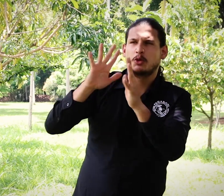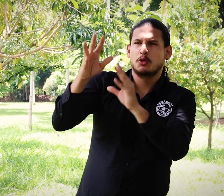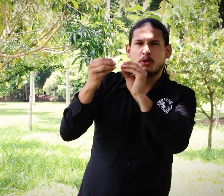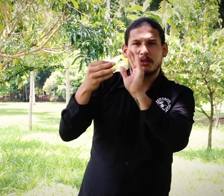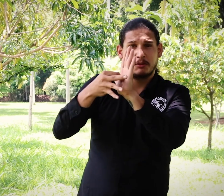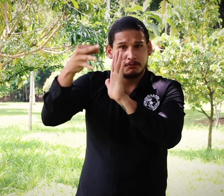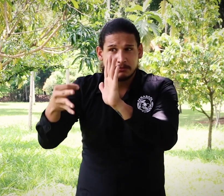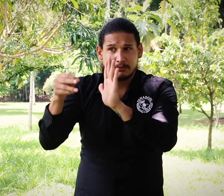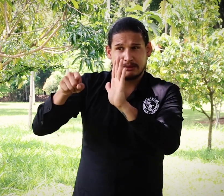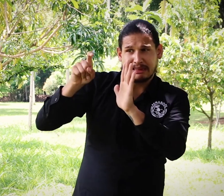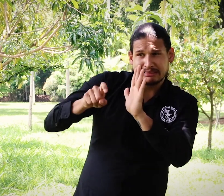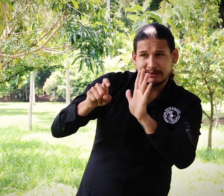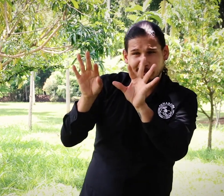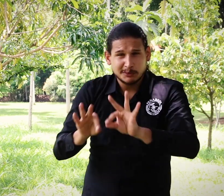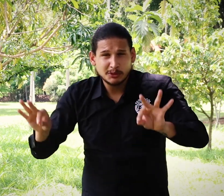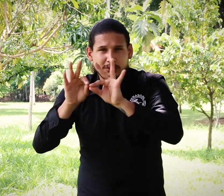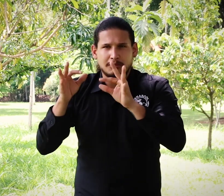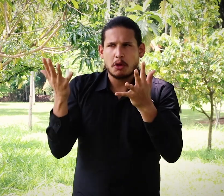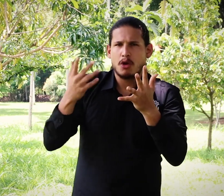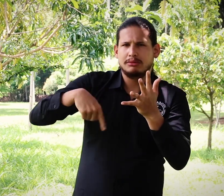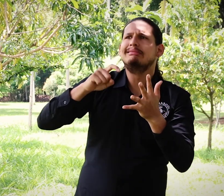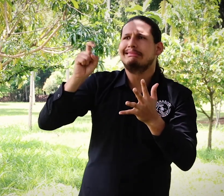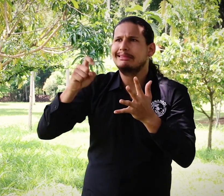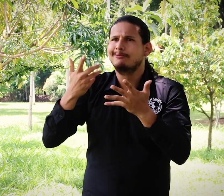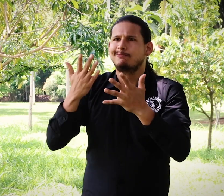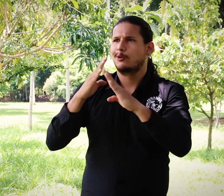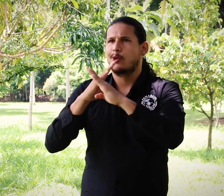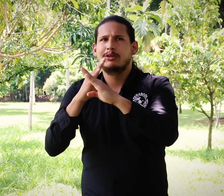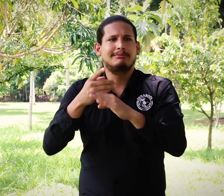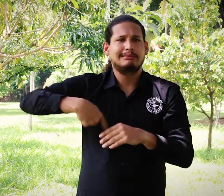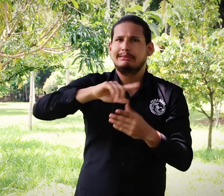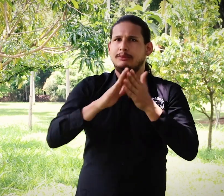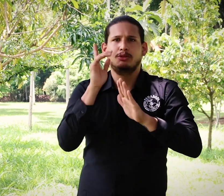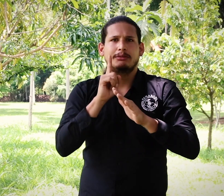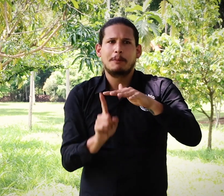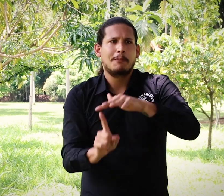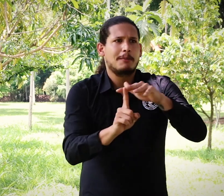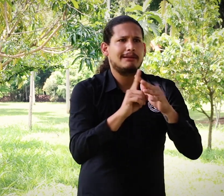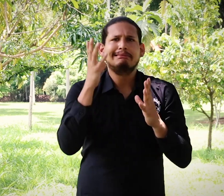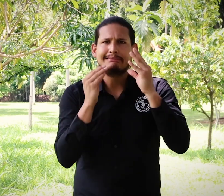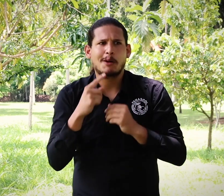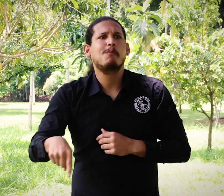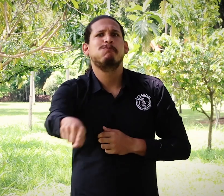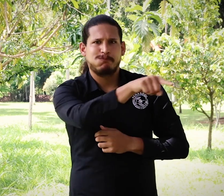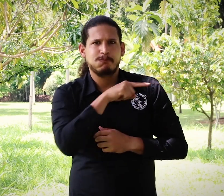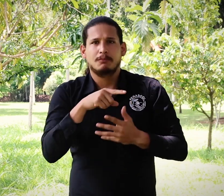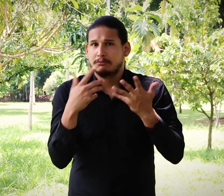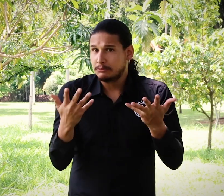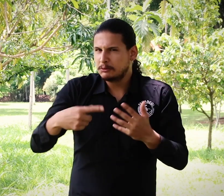del futuro del código de ética? ¿Es necesario? ¿Es importante? ¿Se necesita para prevenir algunas